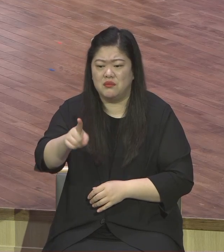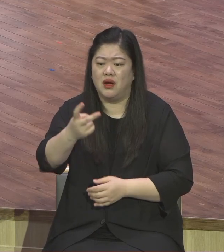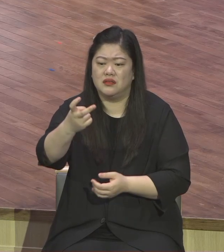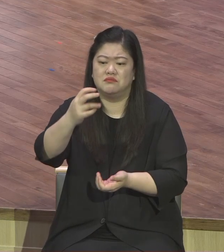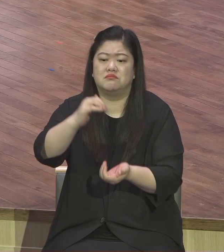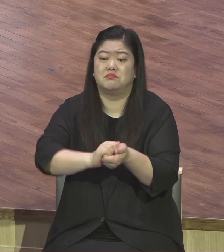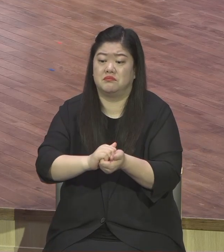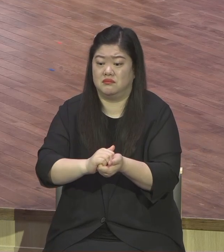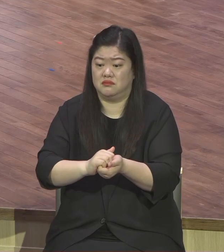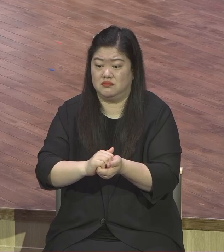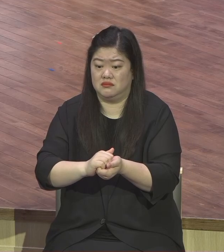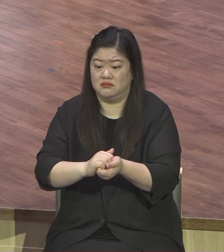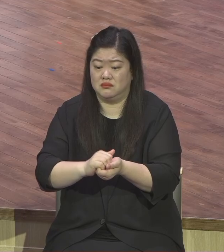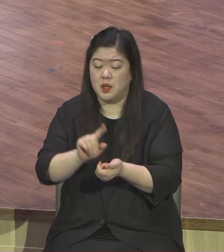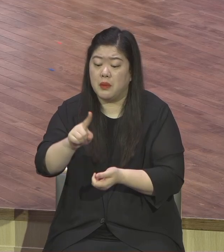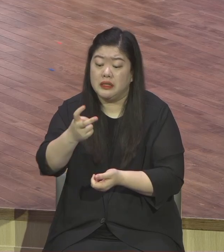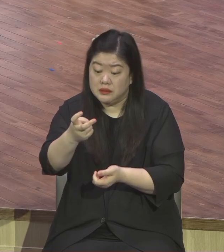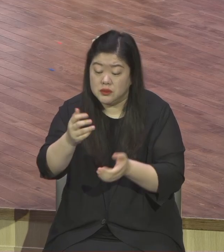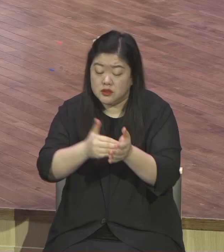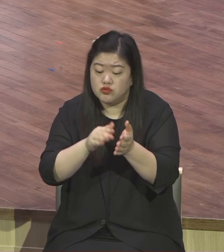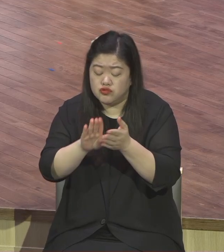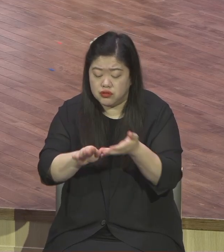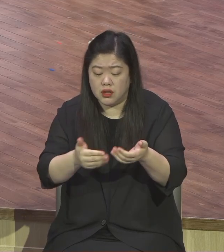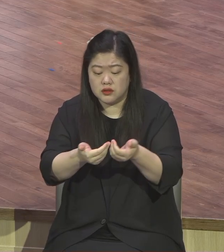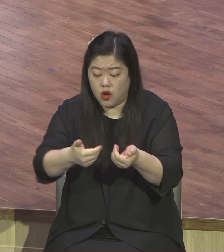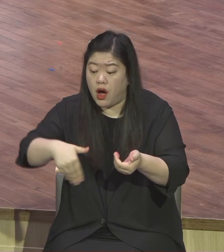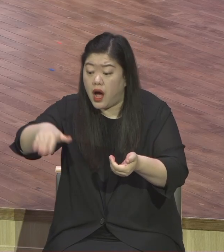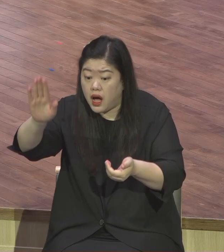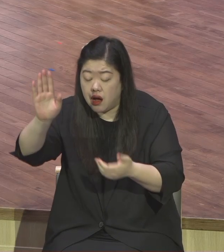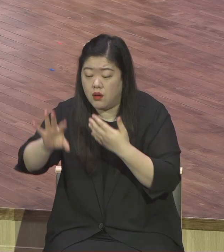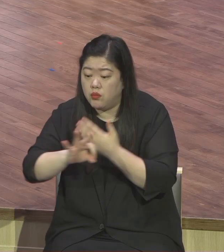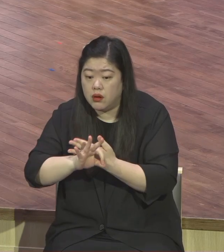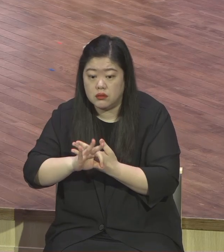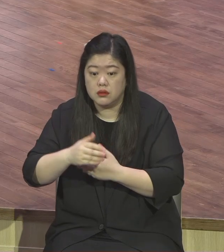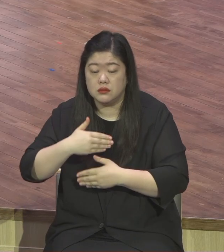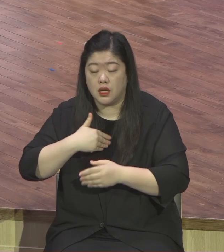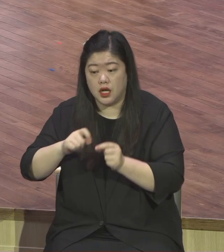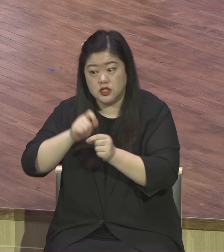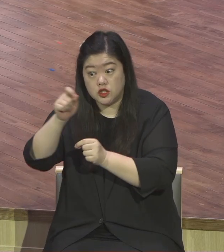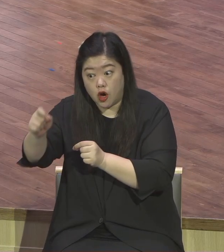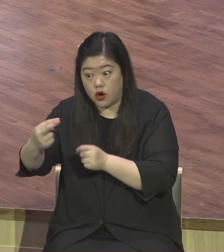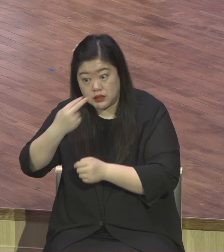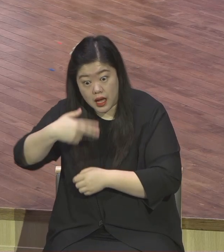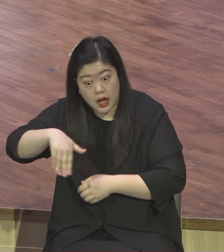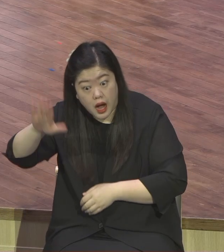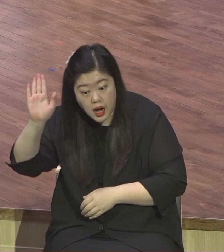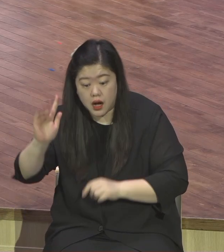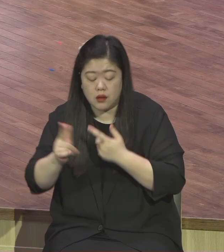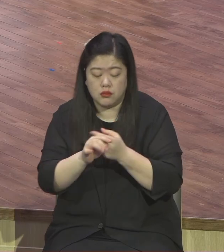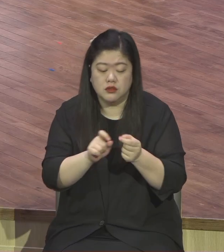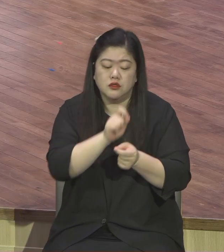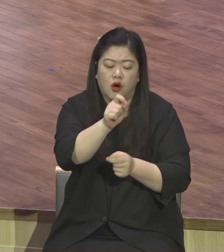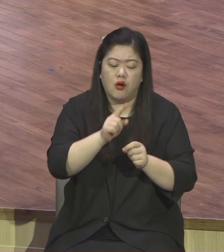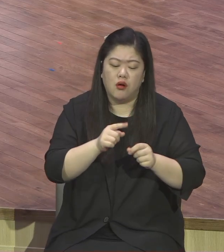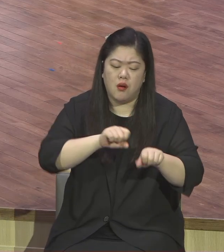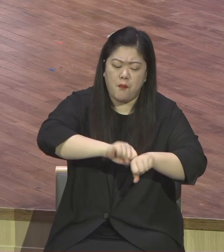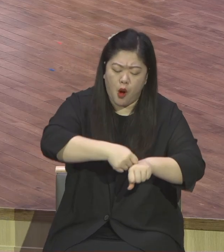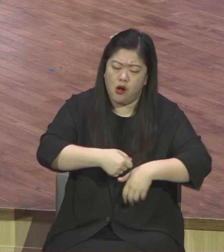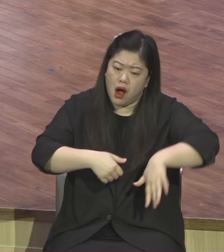영생의 길로 들어가느냐 영벌의 길로 들어가느냐 우리 사가족들이 예수님